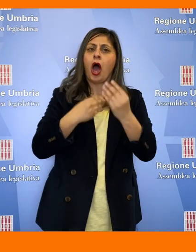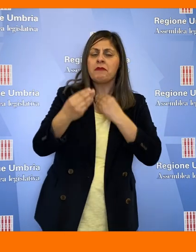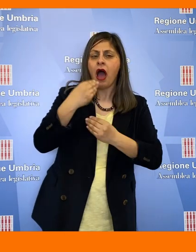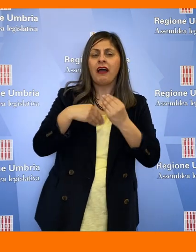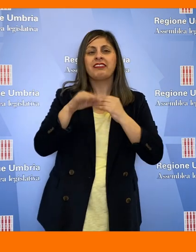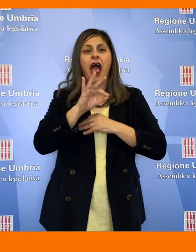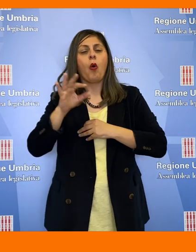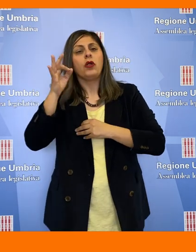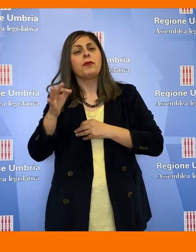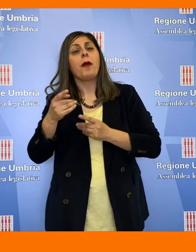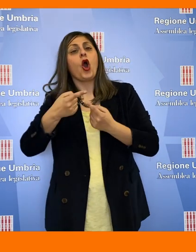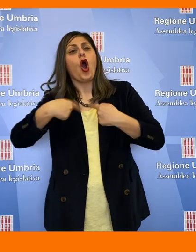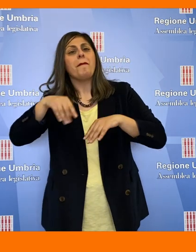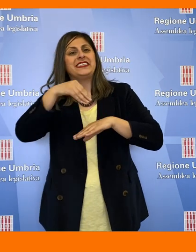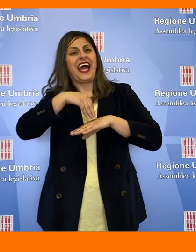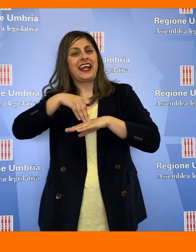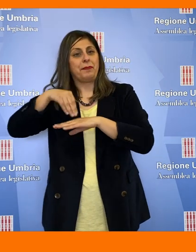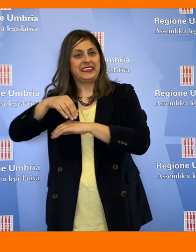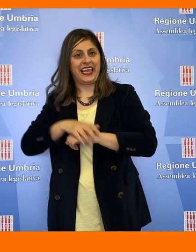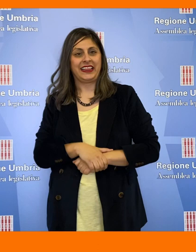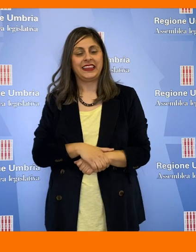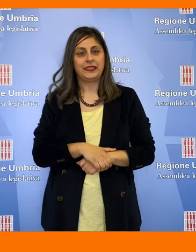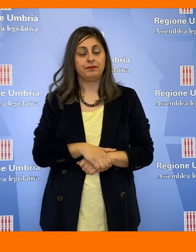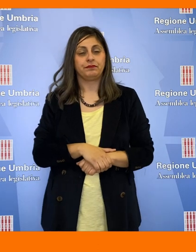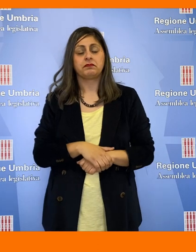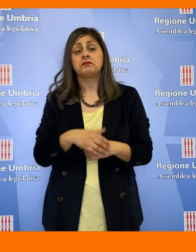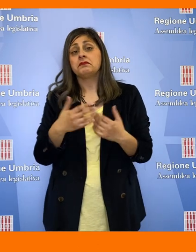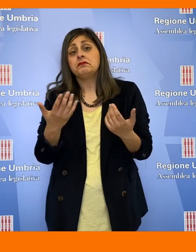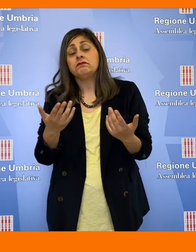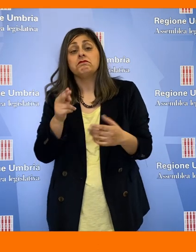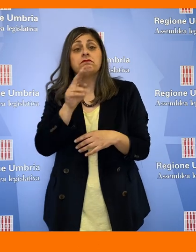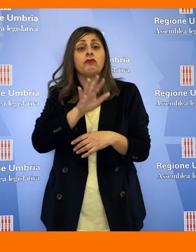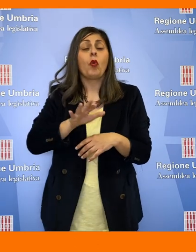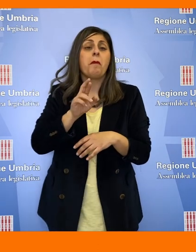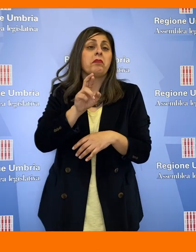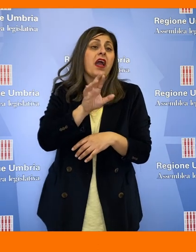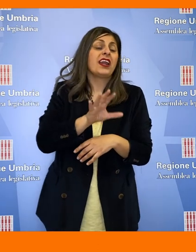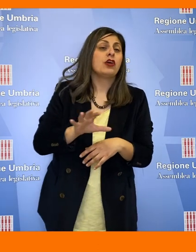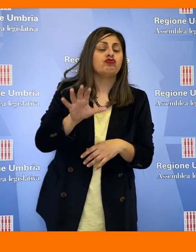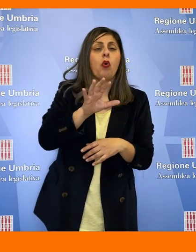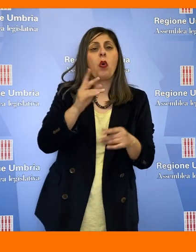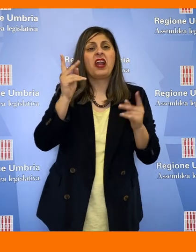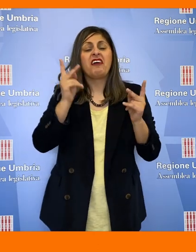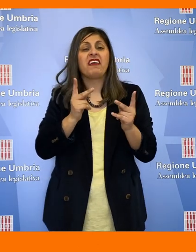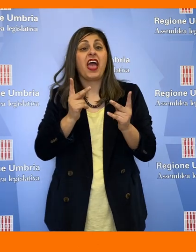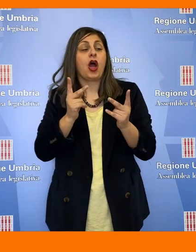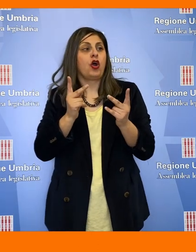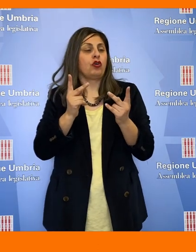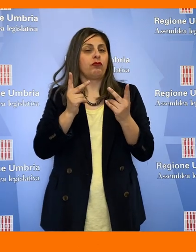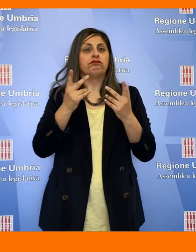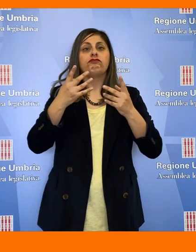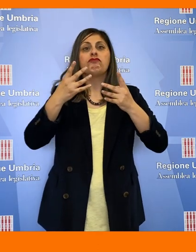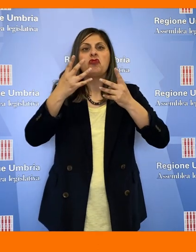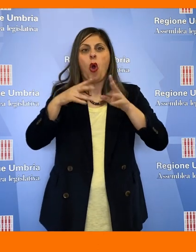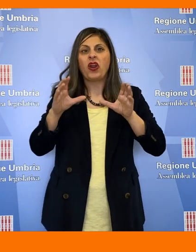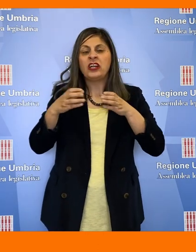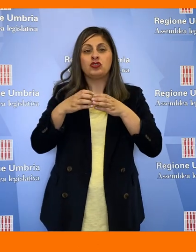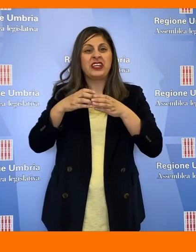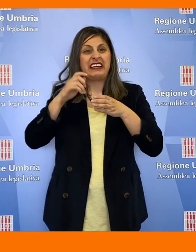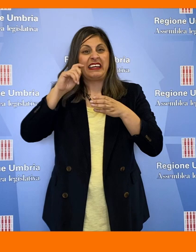alcune domande dei commissari presenti. L'Umbria è una regione che non ha manifestazioni di